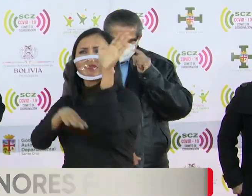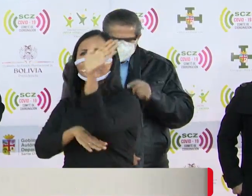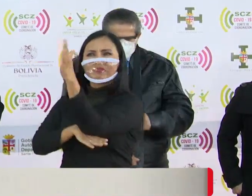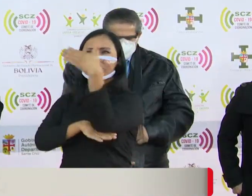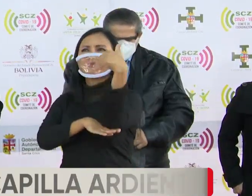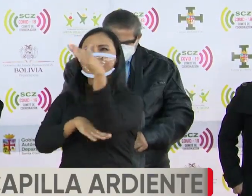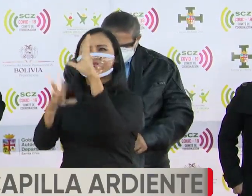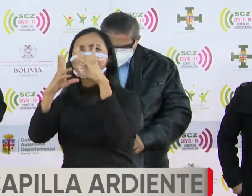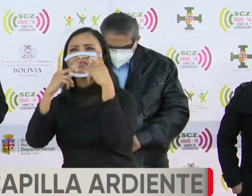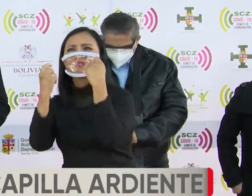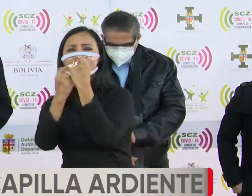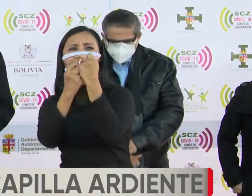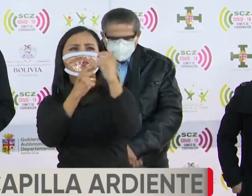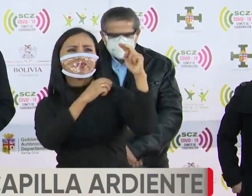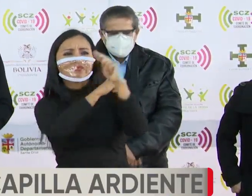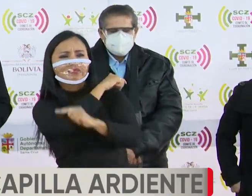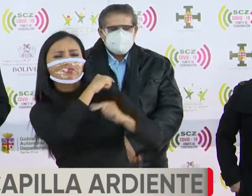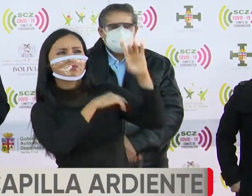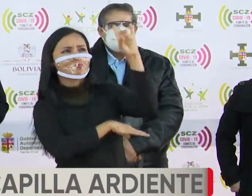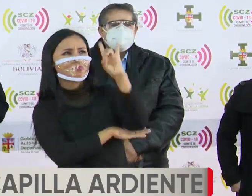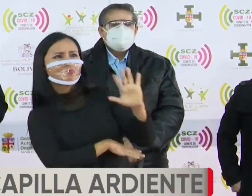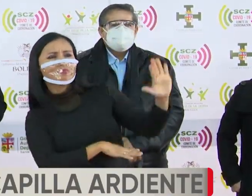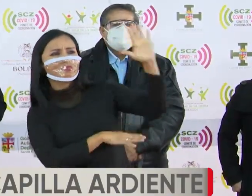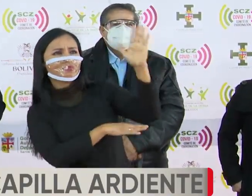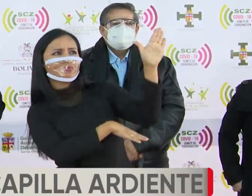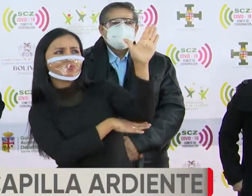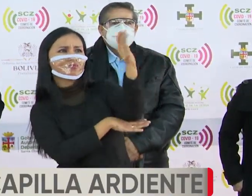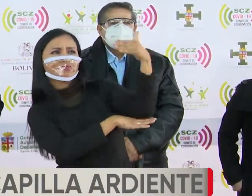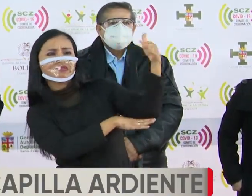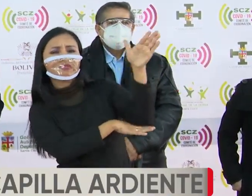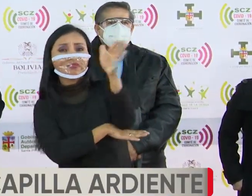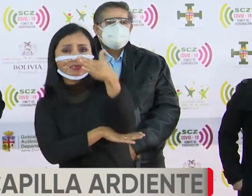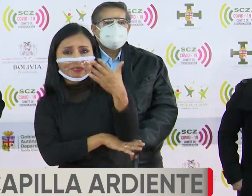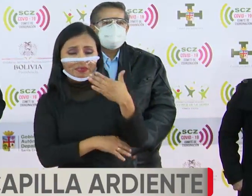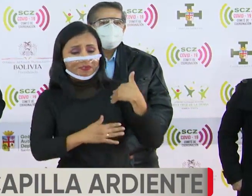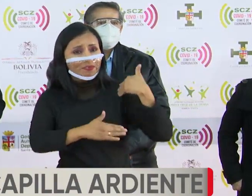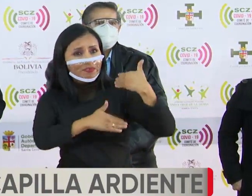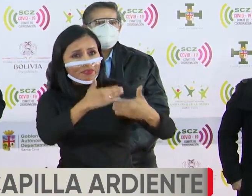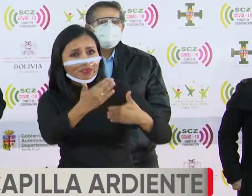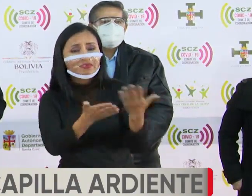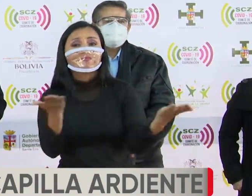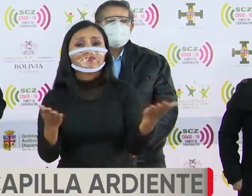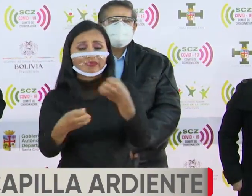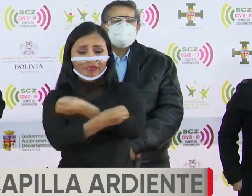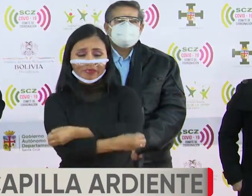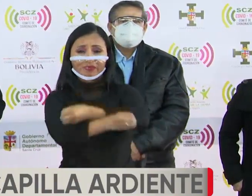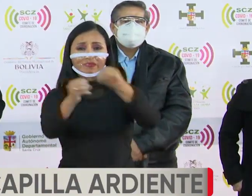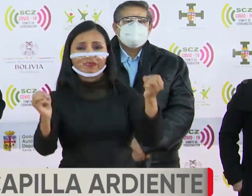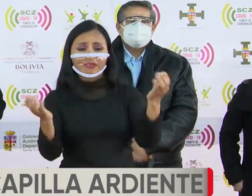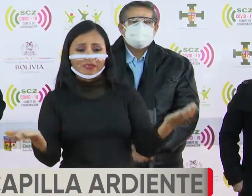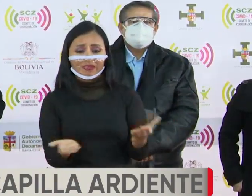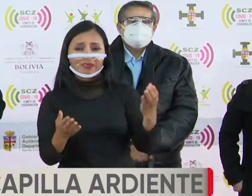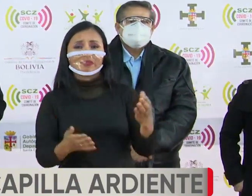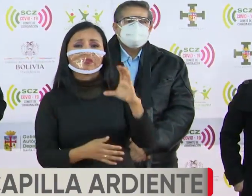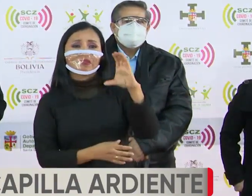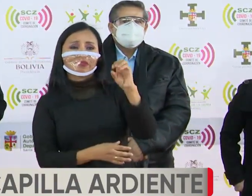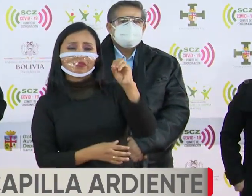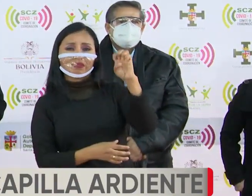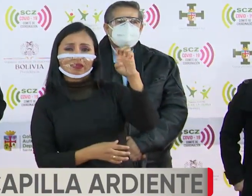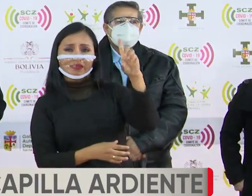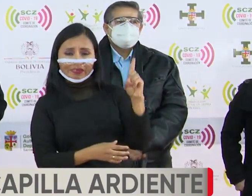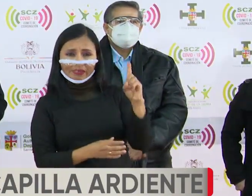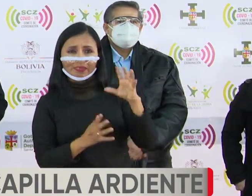bandera departamental y nacional. Este acto se llevará adelante en el centro de operaciones de emergencia